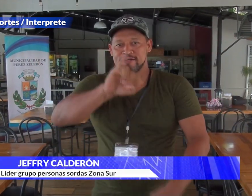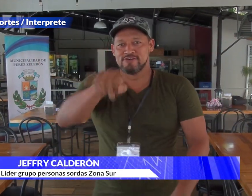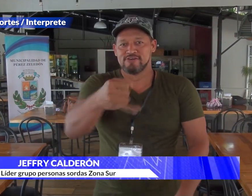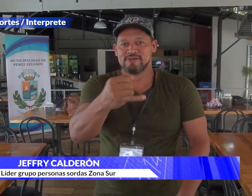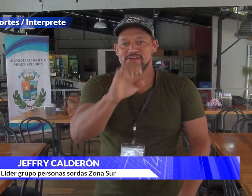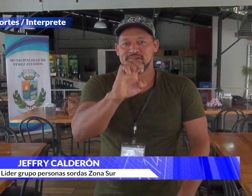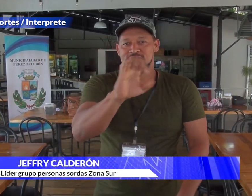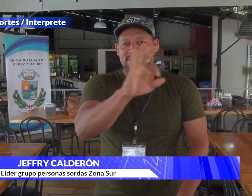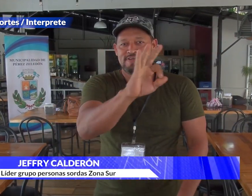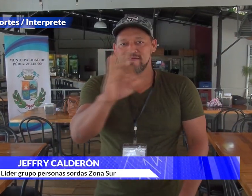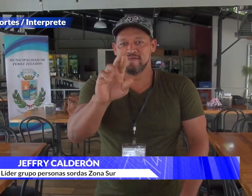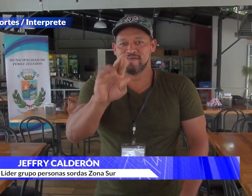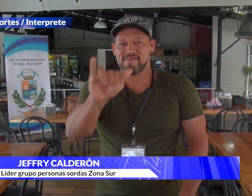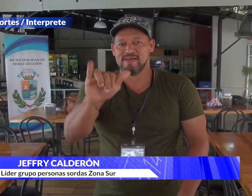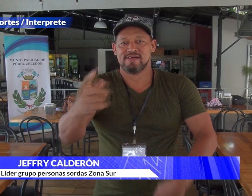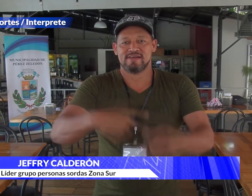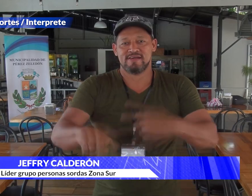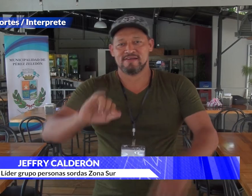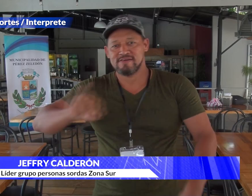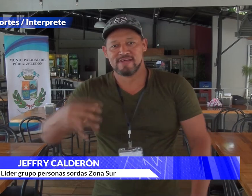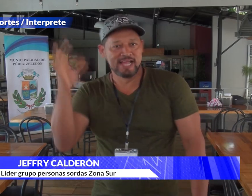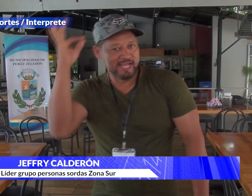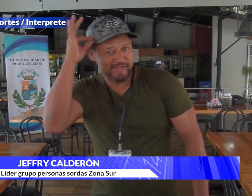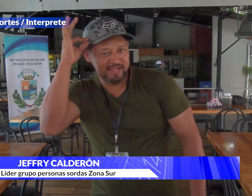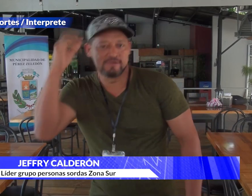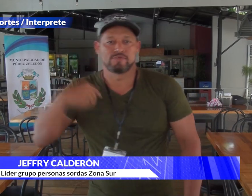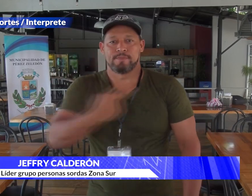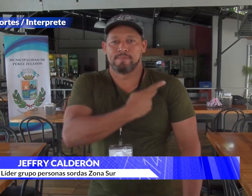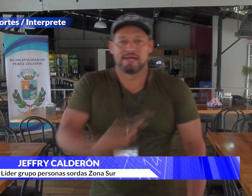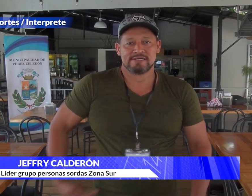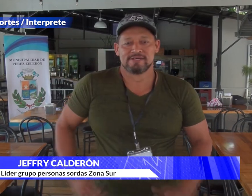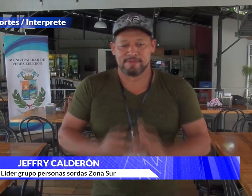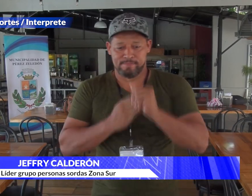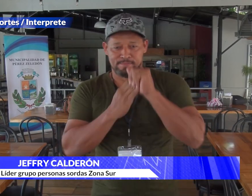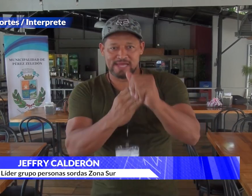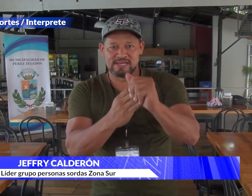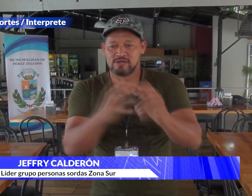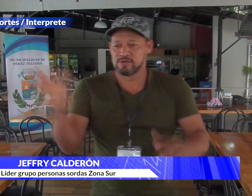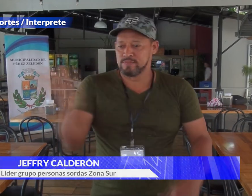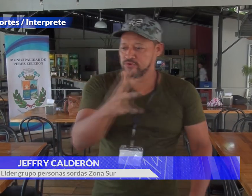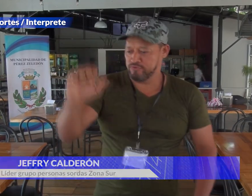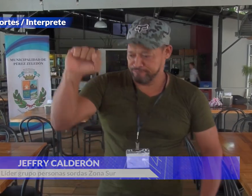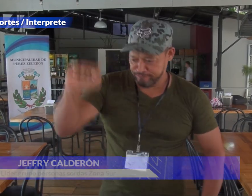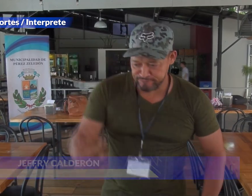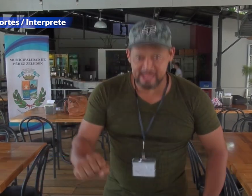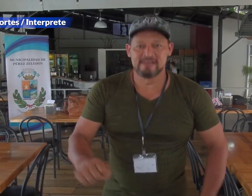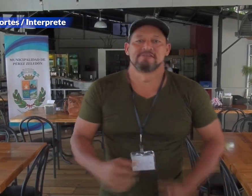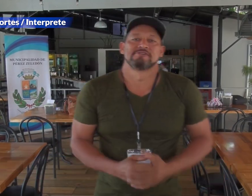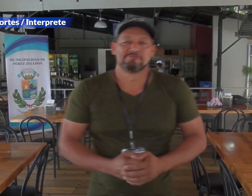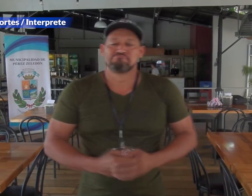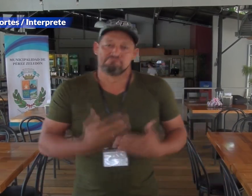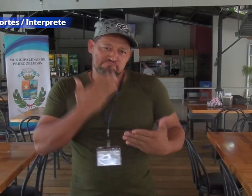nombre es Jeffrey Jeffrey. Y soy el presidente. Soy el líder de los sordos de la zona sur.